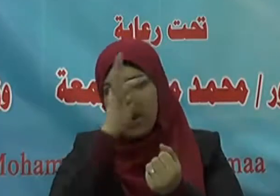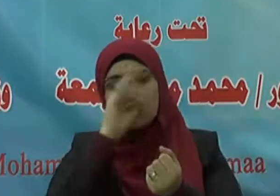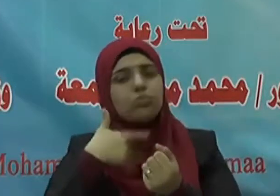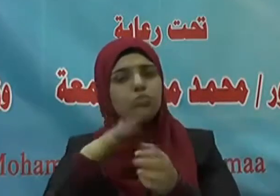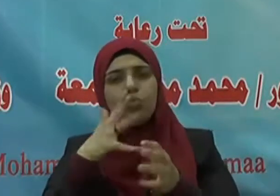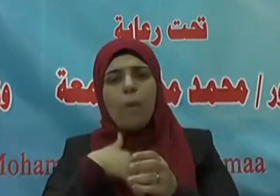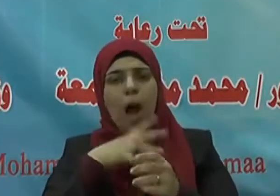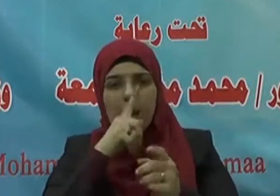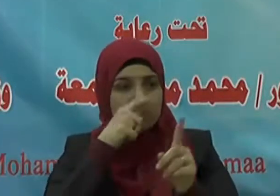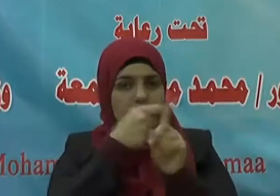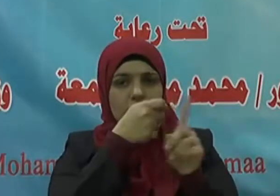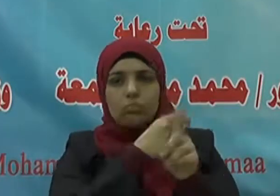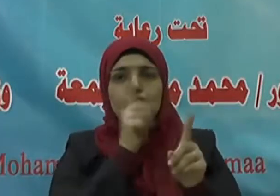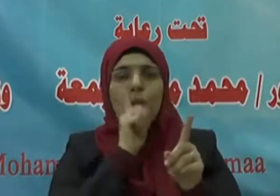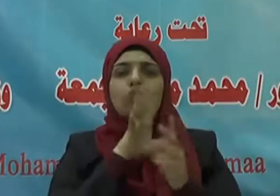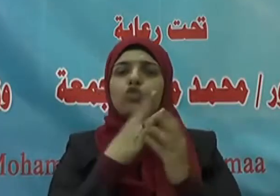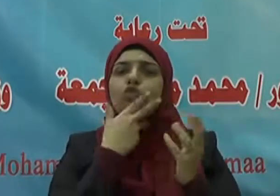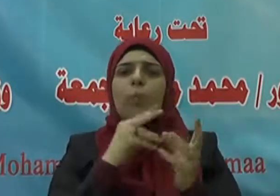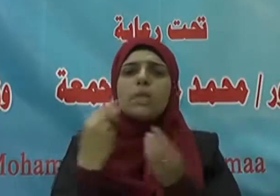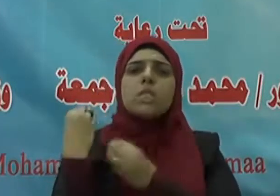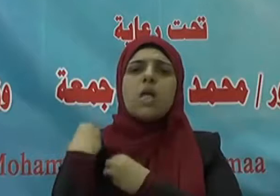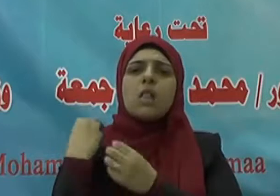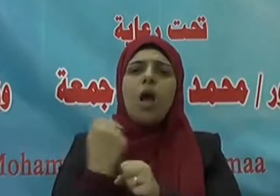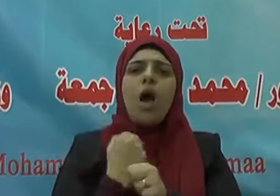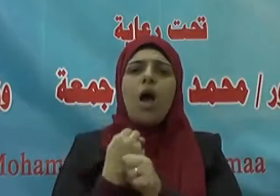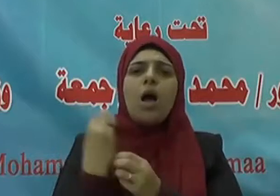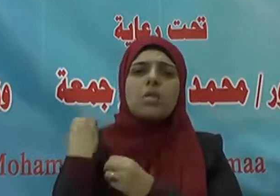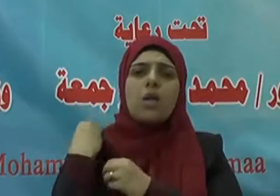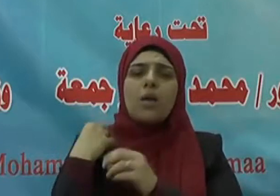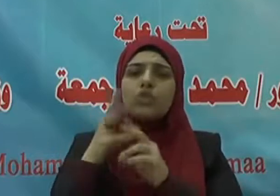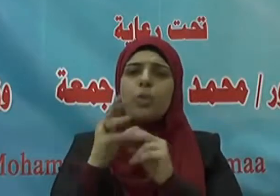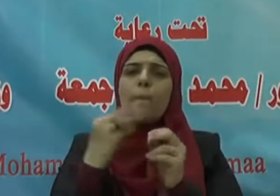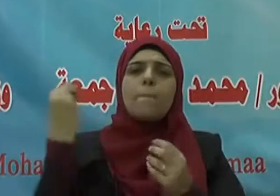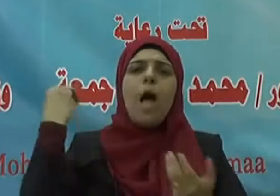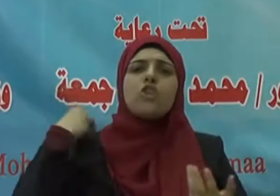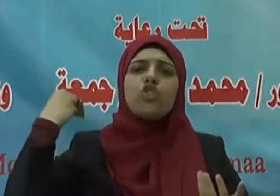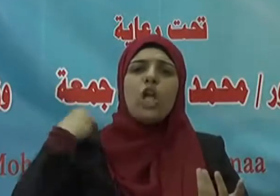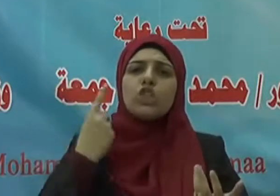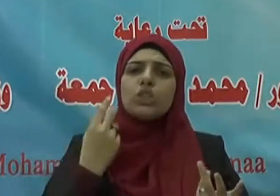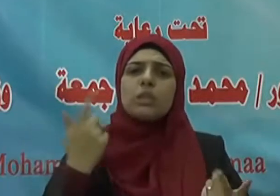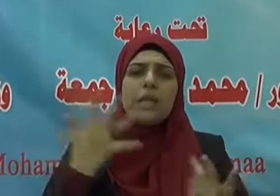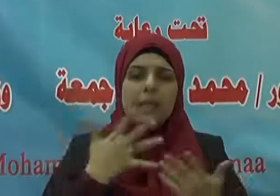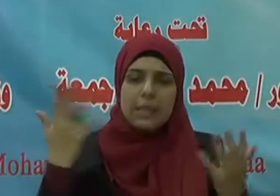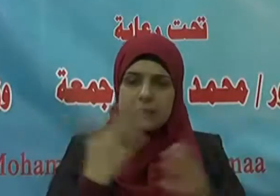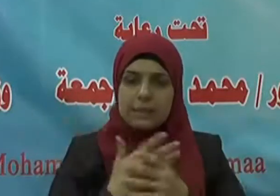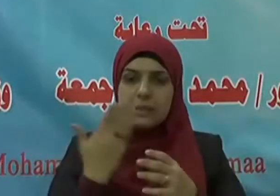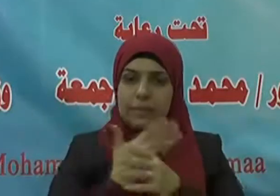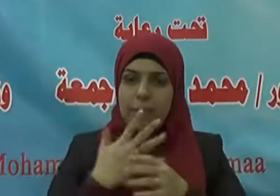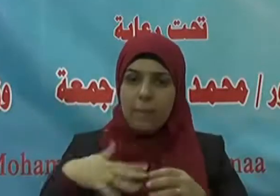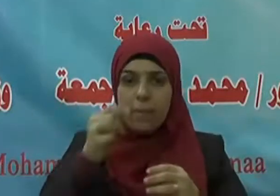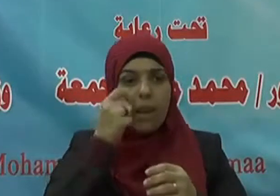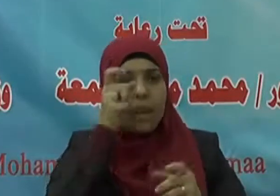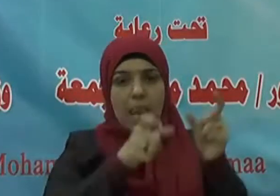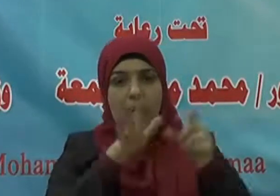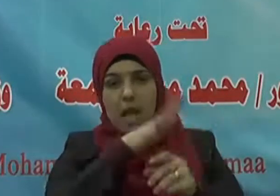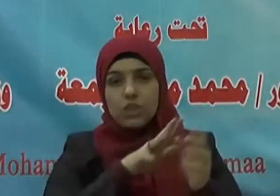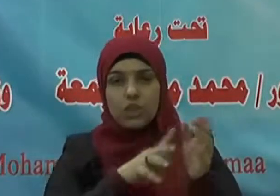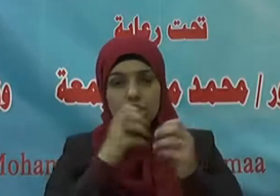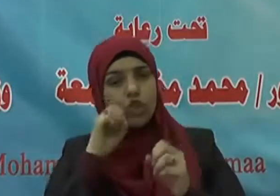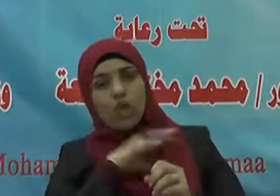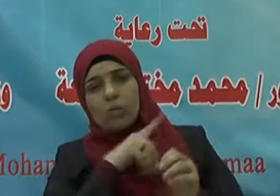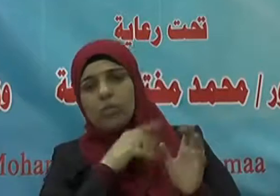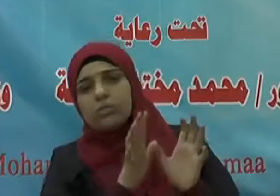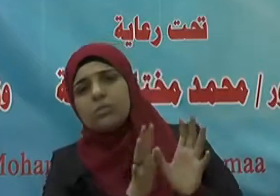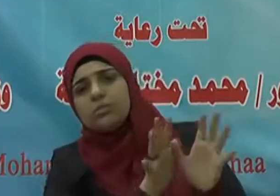عن ضرر الناس وجعل ذلك عملا يثاب عليه لأنه وقى الناس من